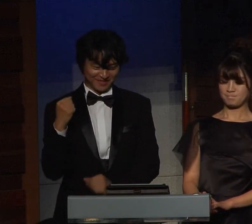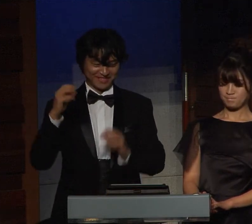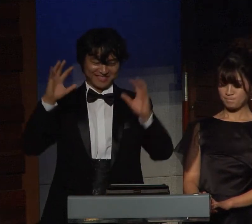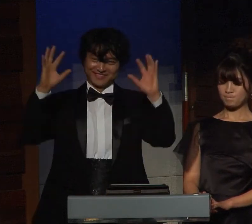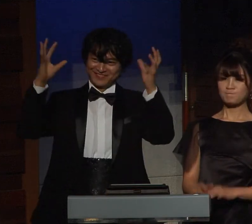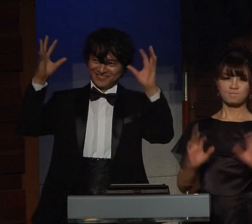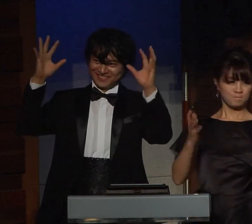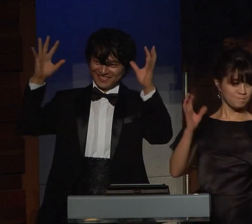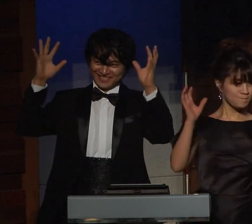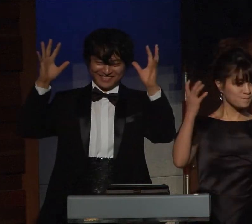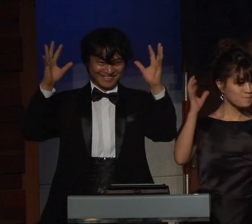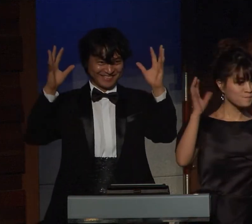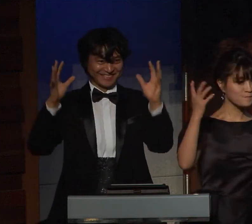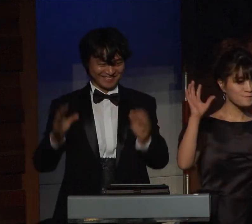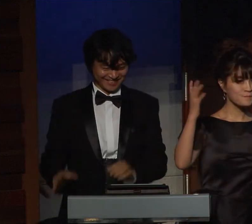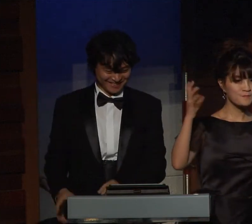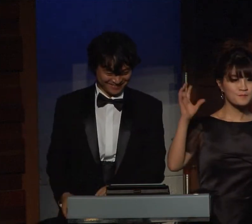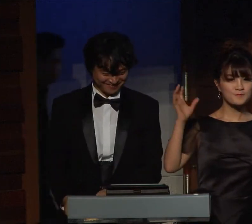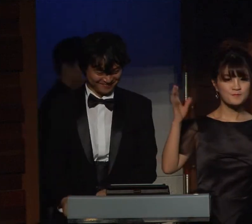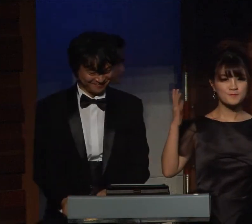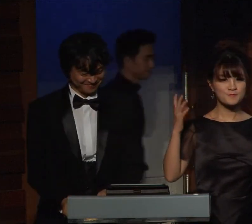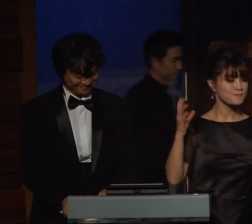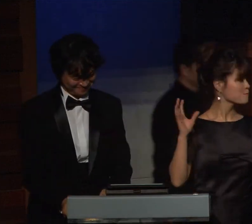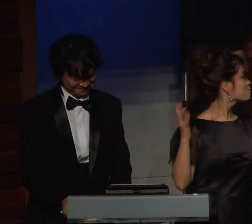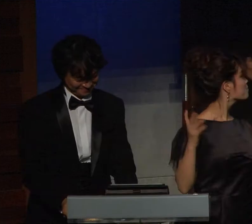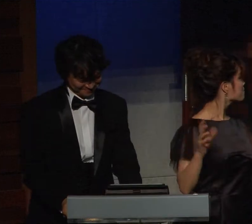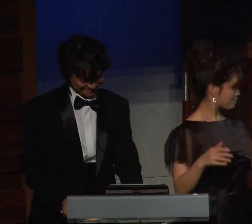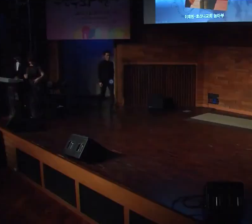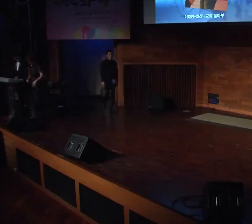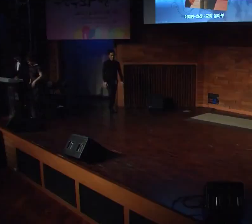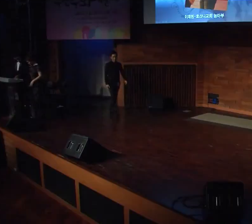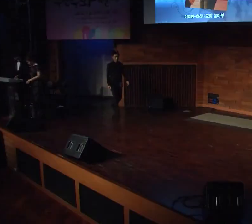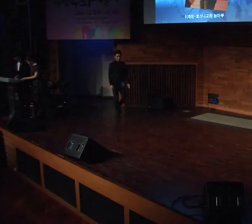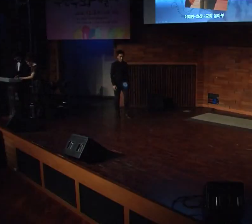노래 제목은 순종입니다 힘찬 박수로 모시겠습니다